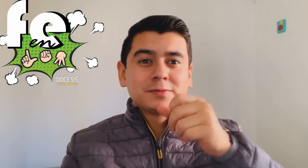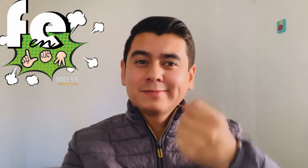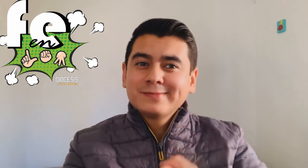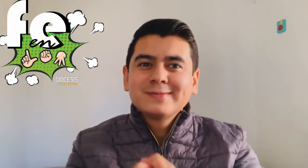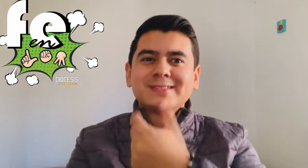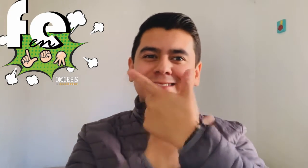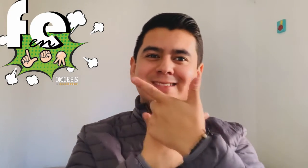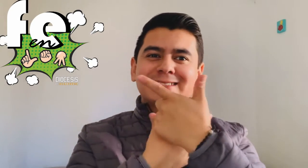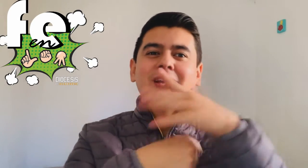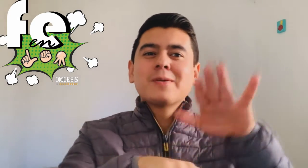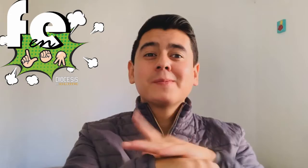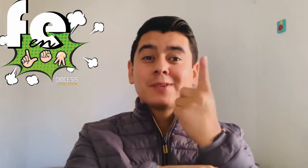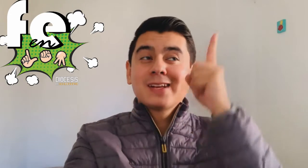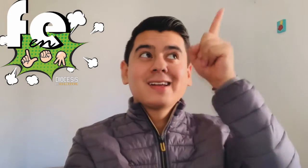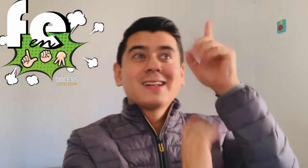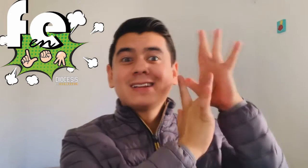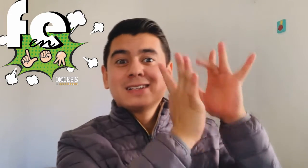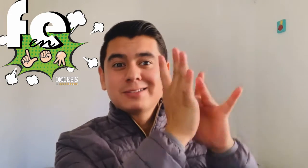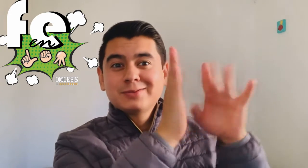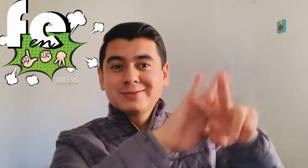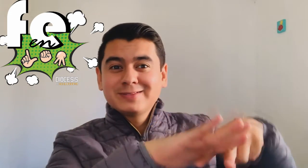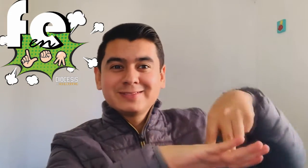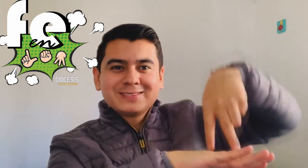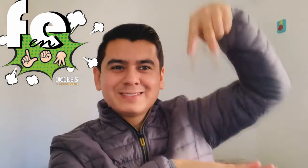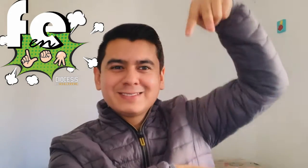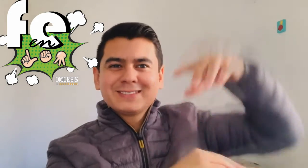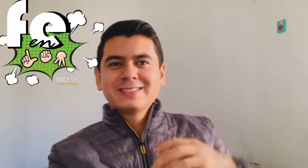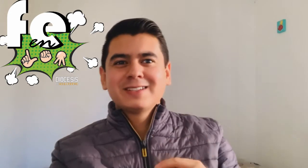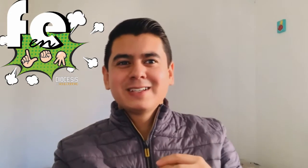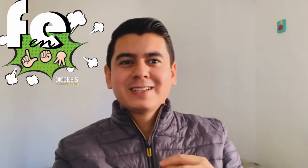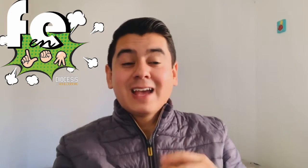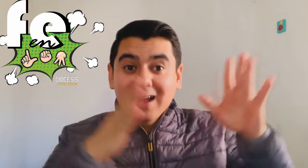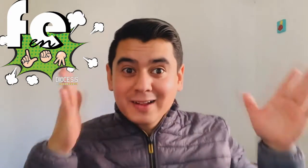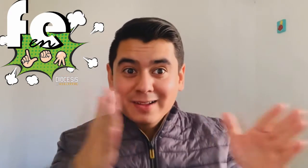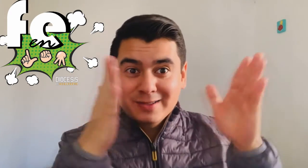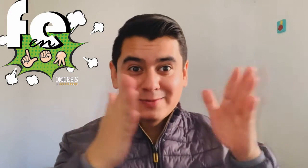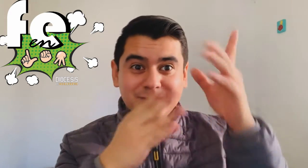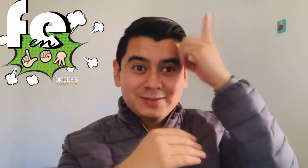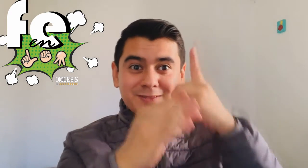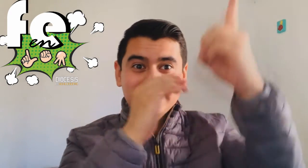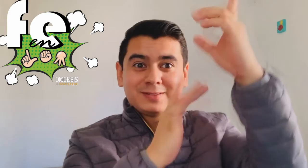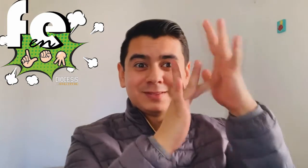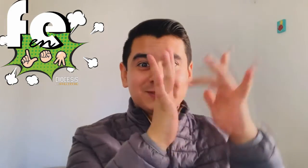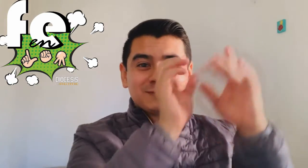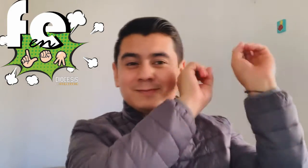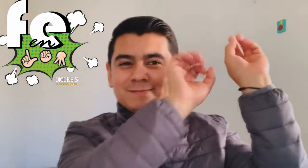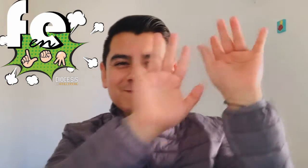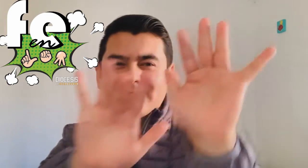Teniendo en nuestra vida la alegría que es el fruto de la resurrección de Jesús Dios los bendiga, les mando